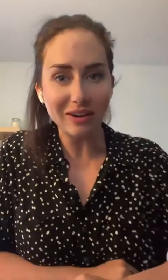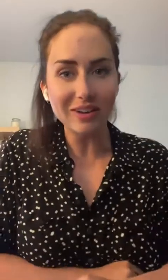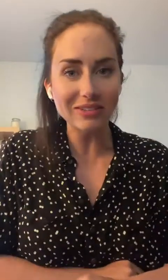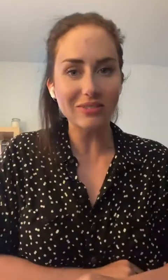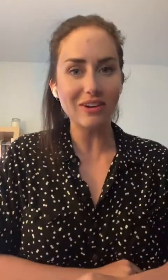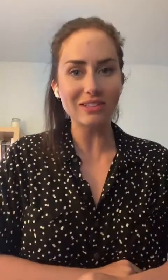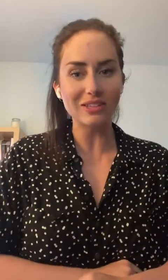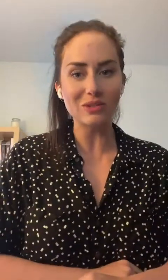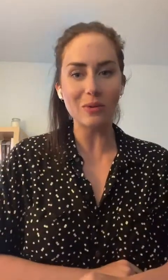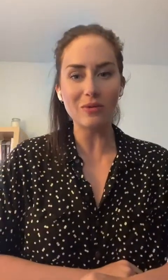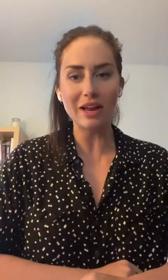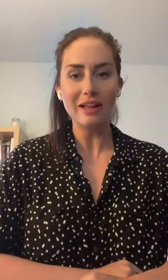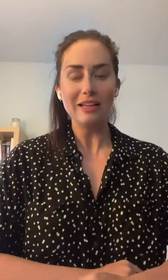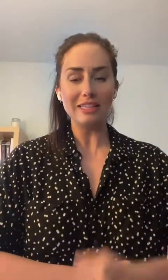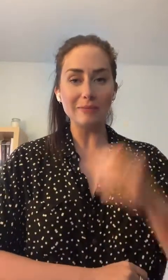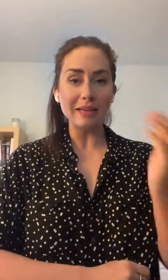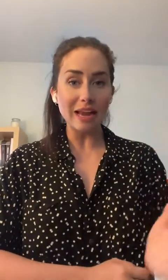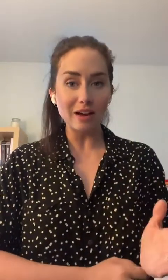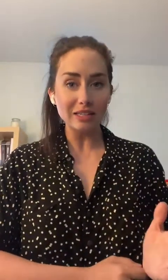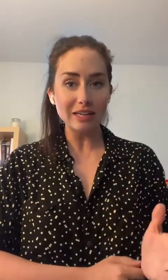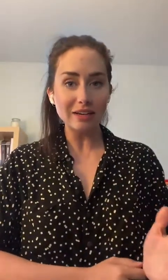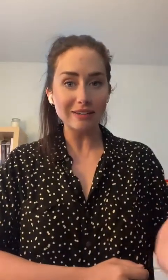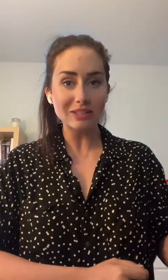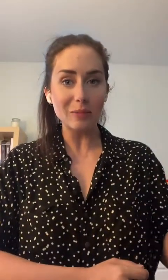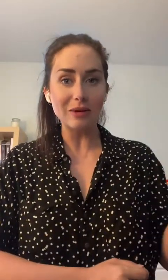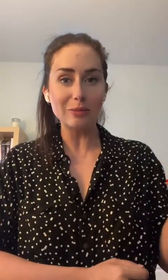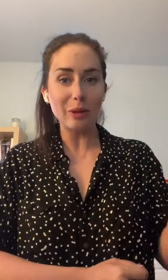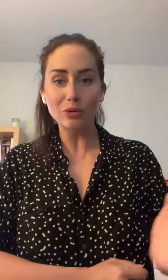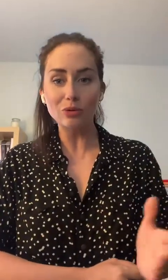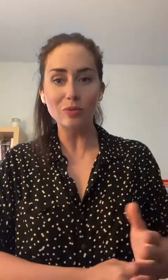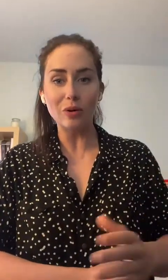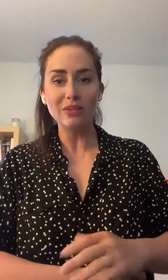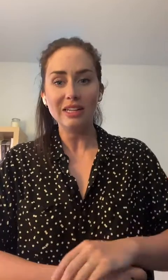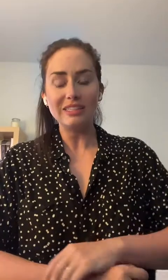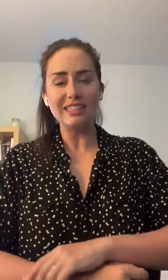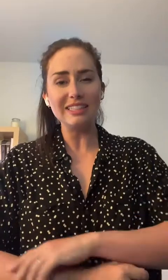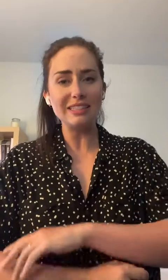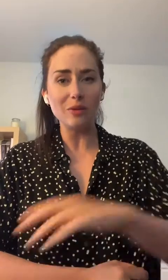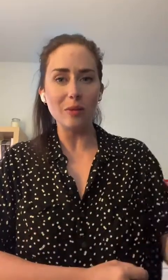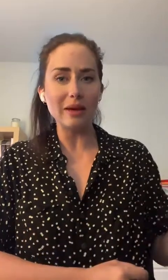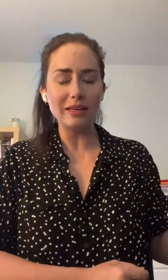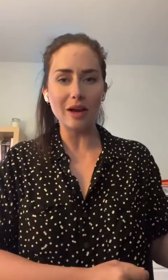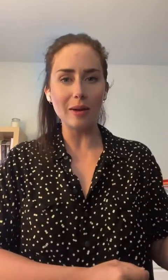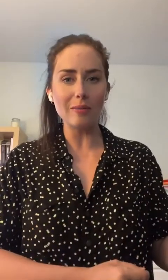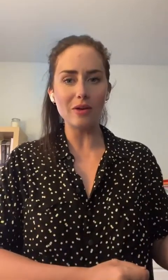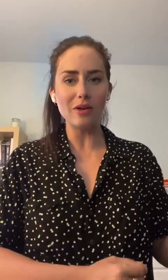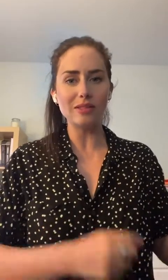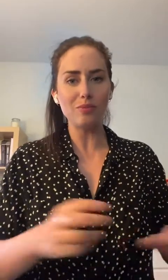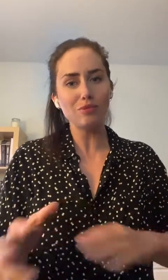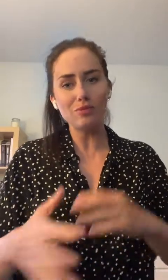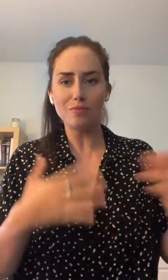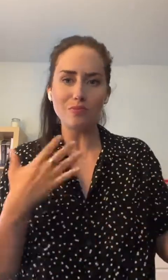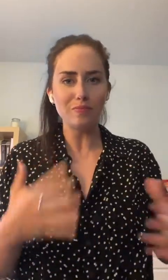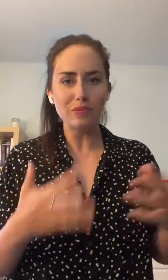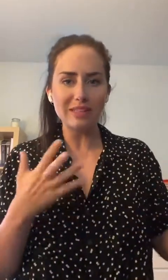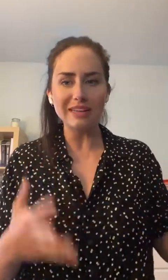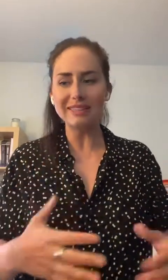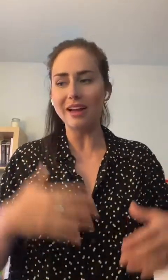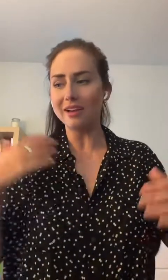encore ce soir. Pour vrai, j'espère que la rentrée des classes se passe bien pour tout le monde. Je sais que c'est un moment qui est quand même plus stressant.